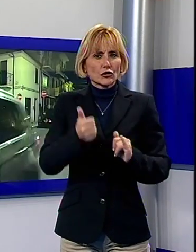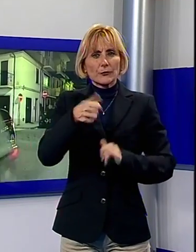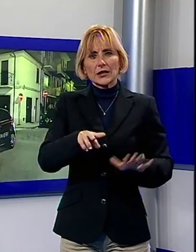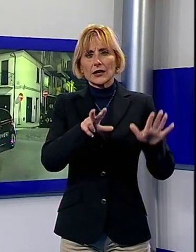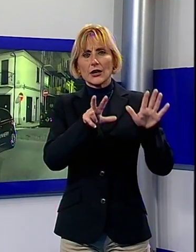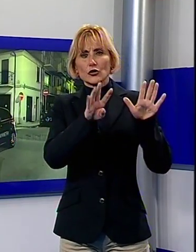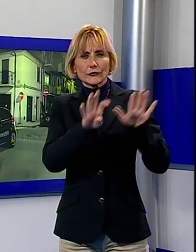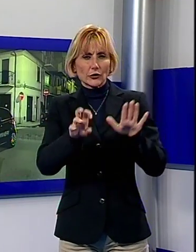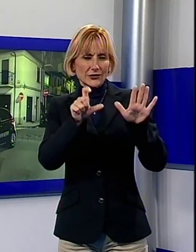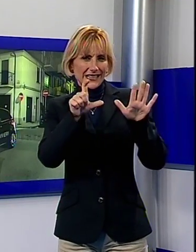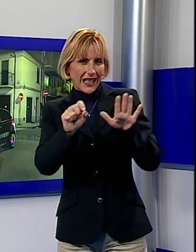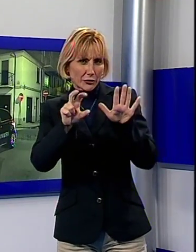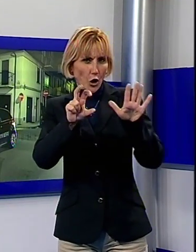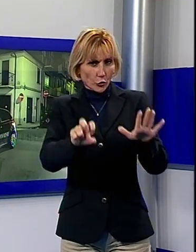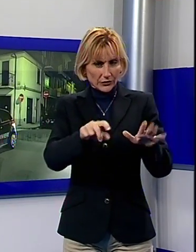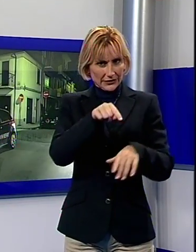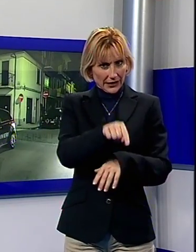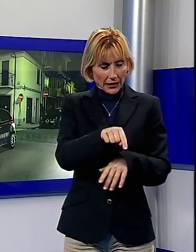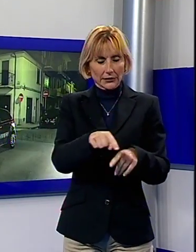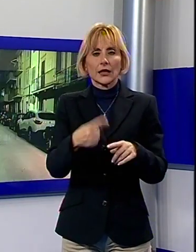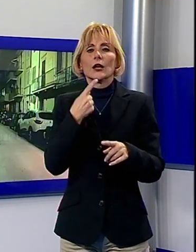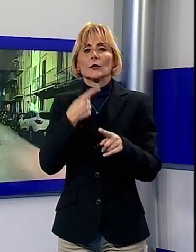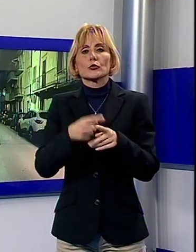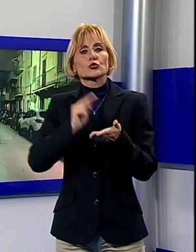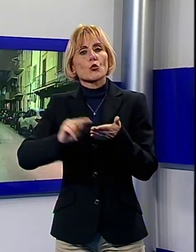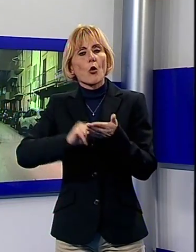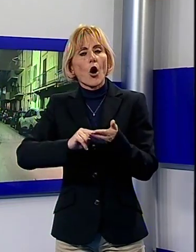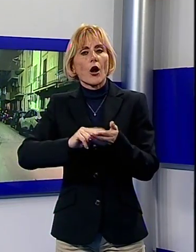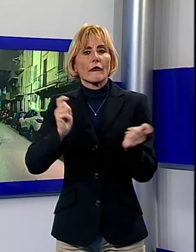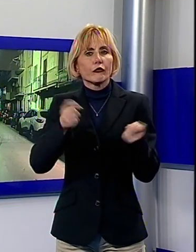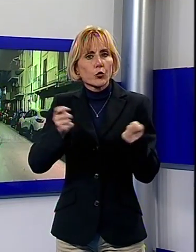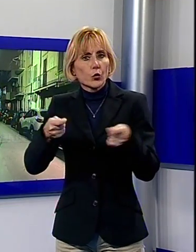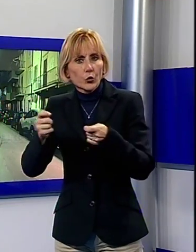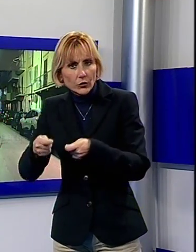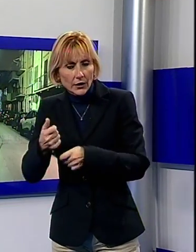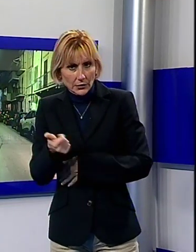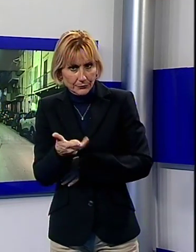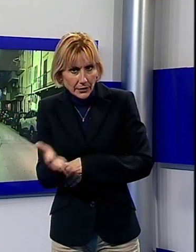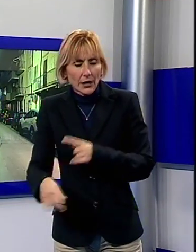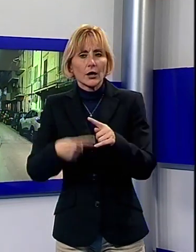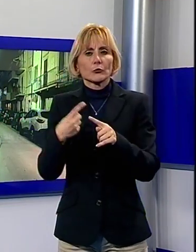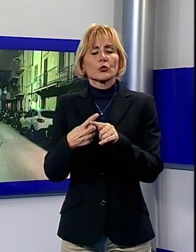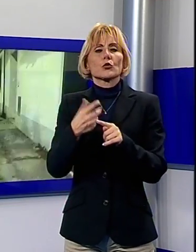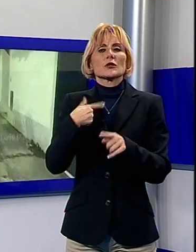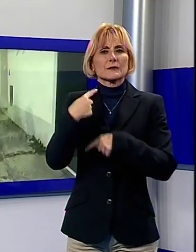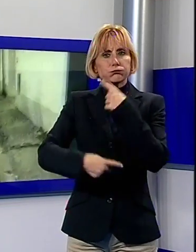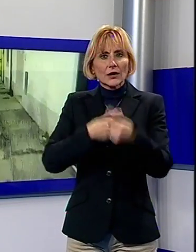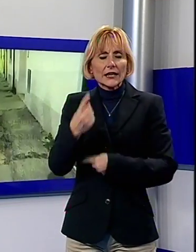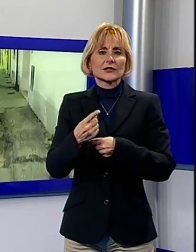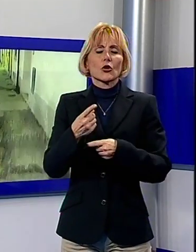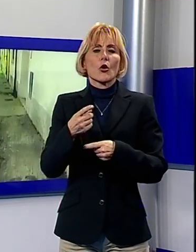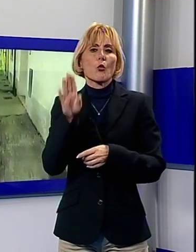intero di una generazione. Le ripetesi dei furti nelle scuole, così come le aggressioni compiute da persone armate da siringhe,